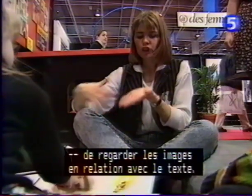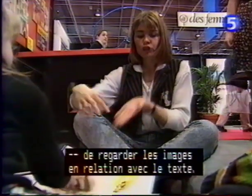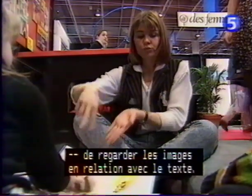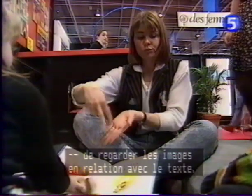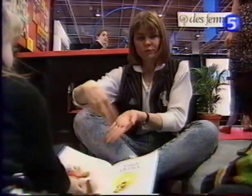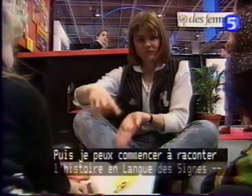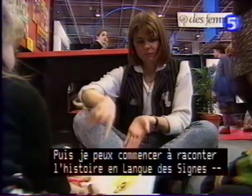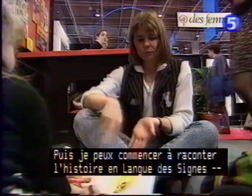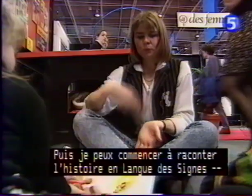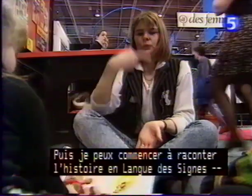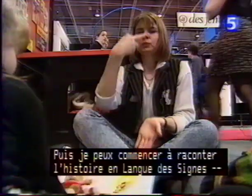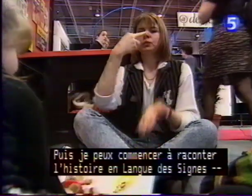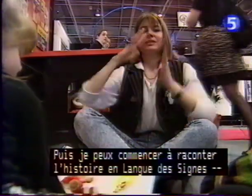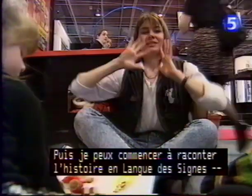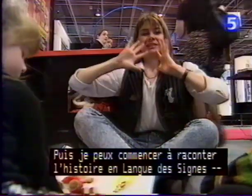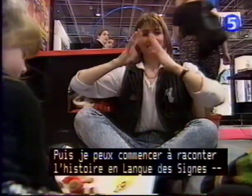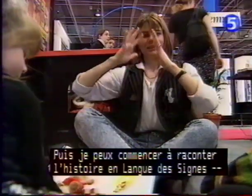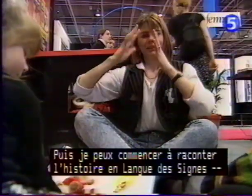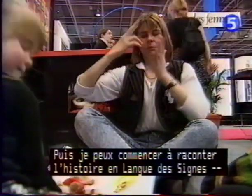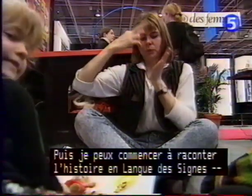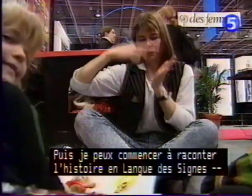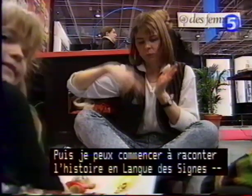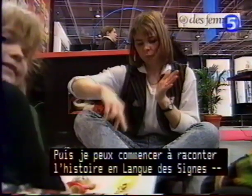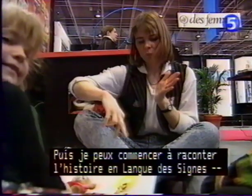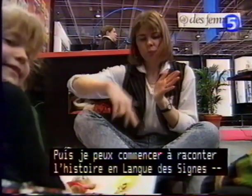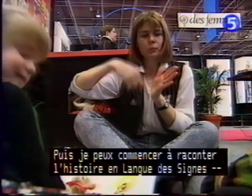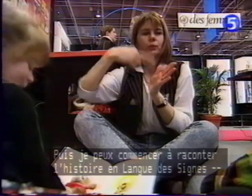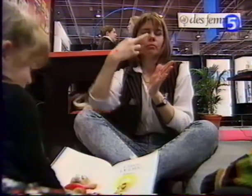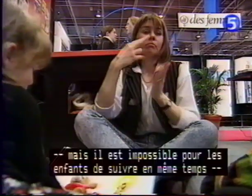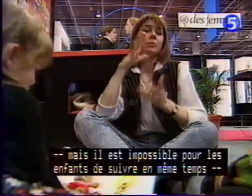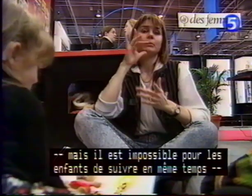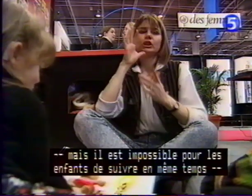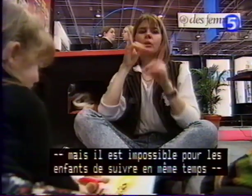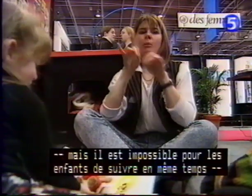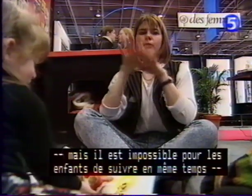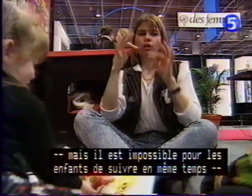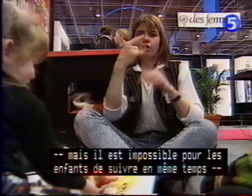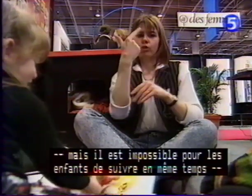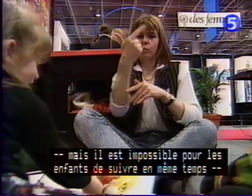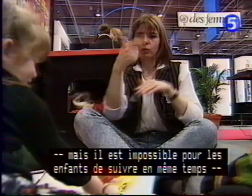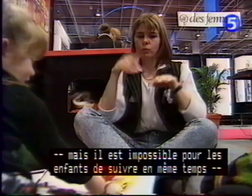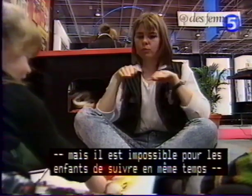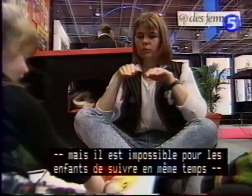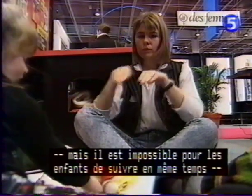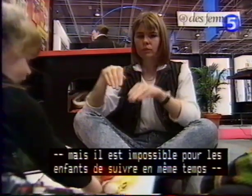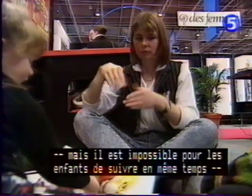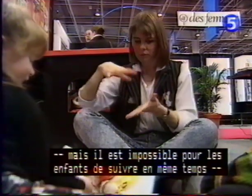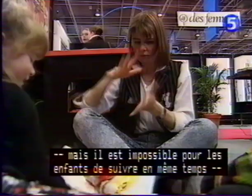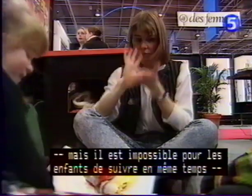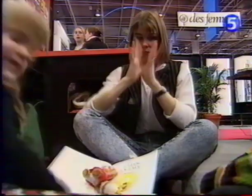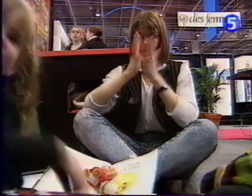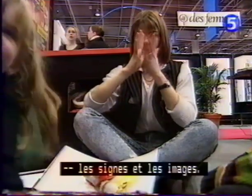Ensuite, je peux commencer à raconter l'histoire en langue des signes, mais il est impossible pour les enfants de suivre en même temps les signes et les images.